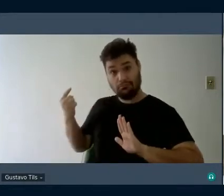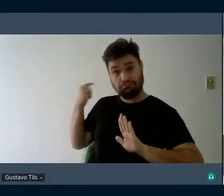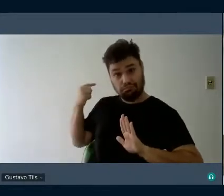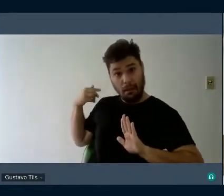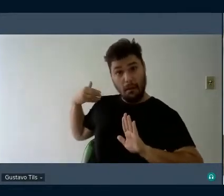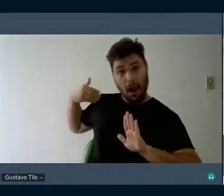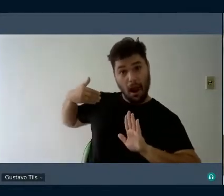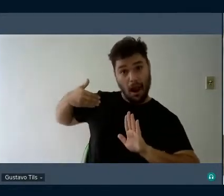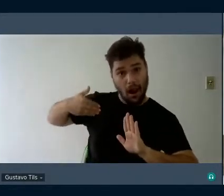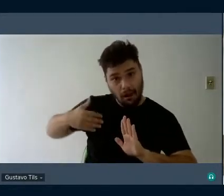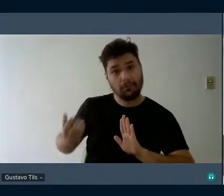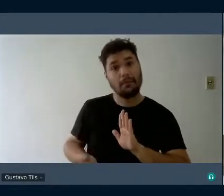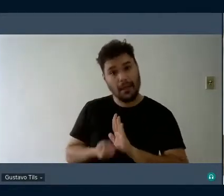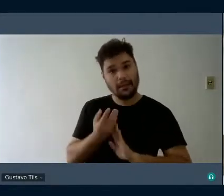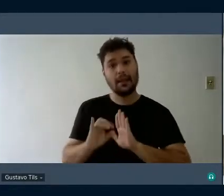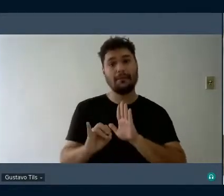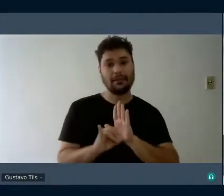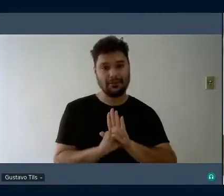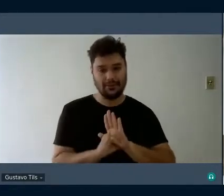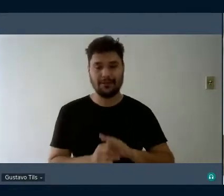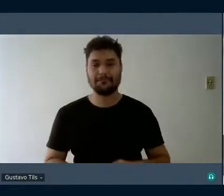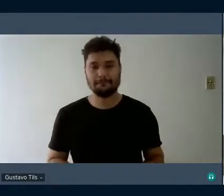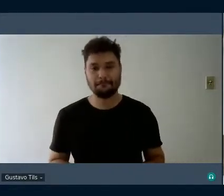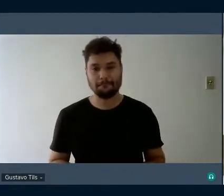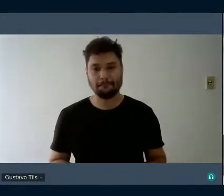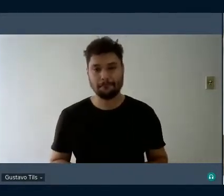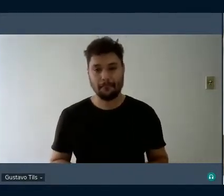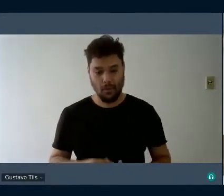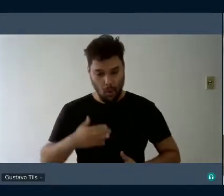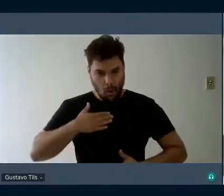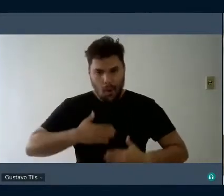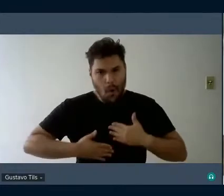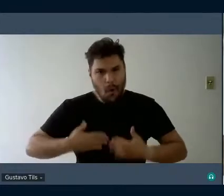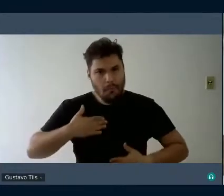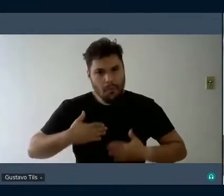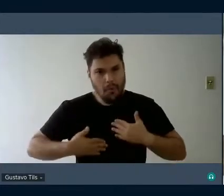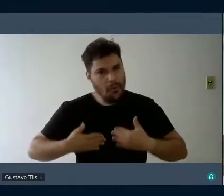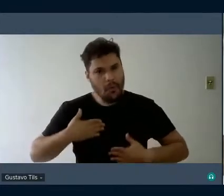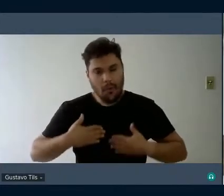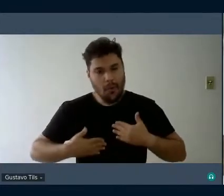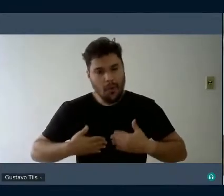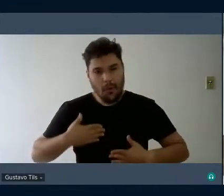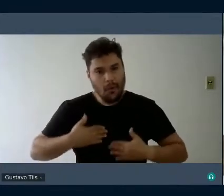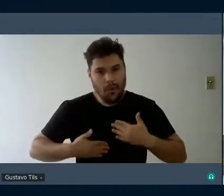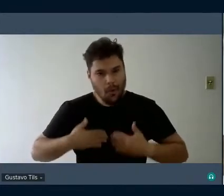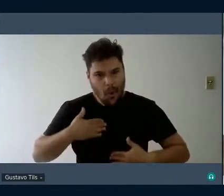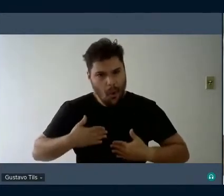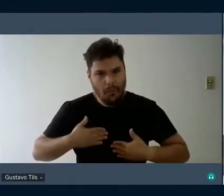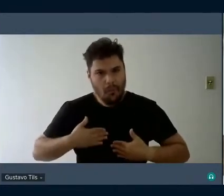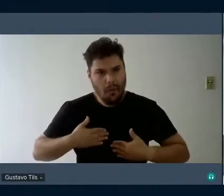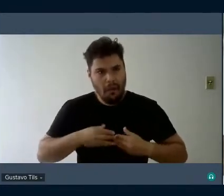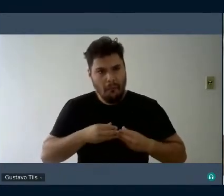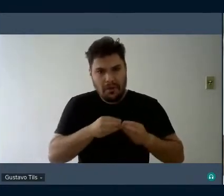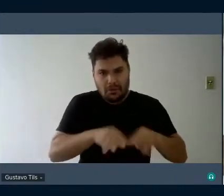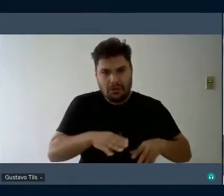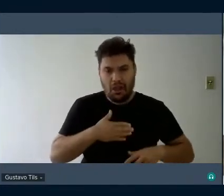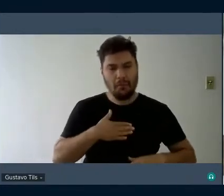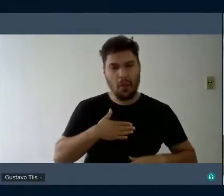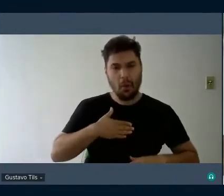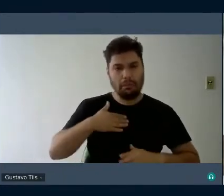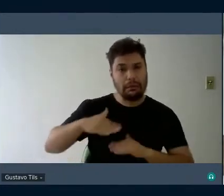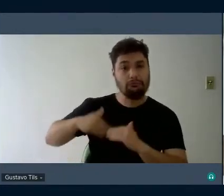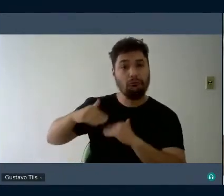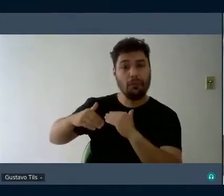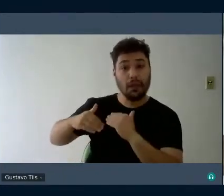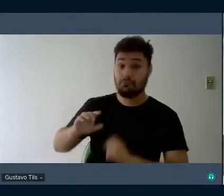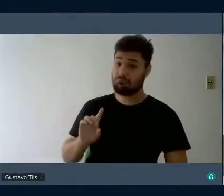O impedimento orgânico não inviabiliza o desenvolvimento. Eu diria mais do